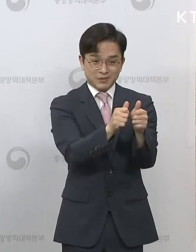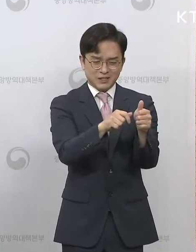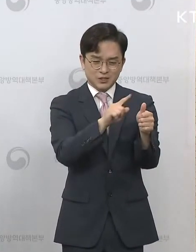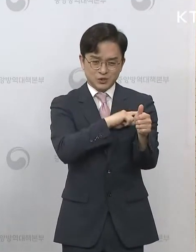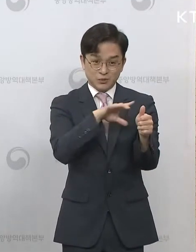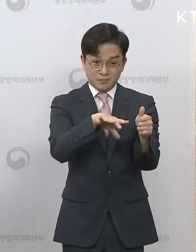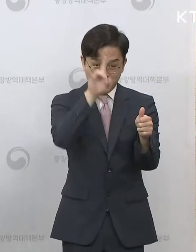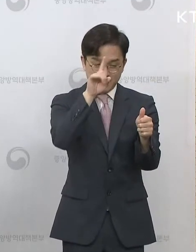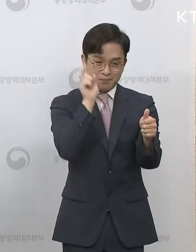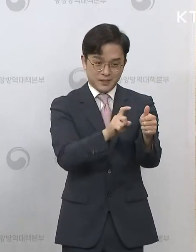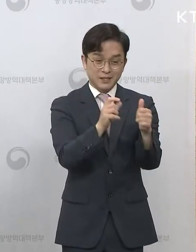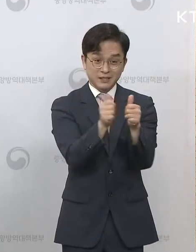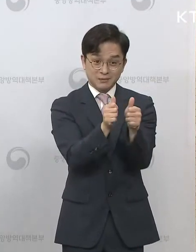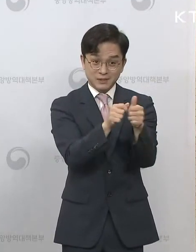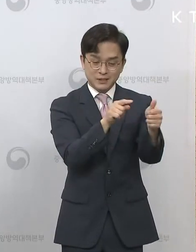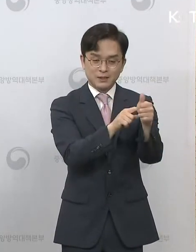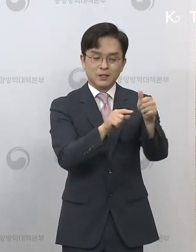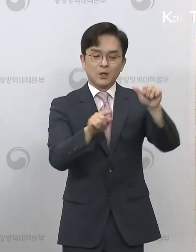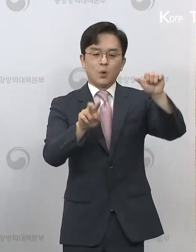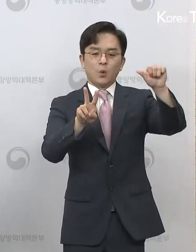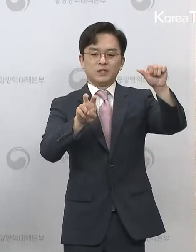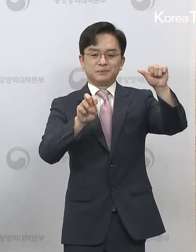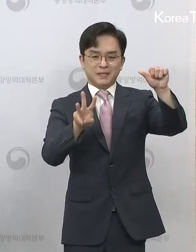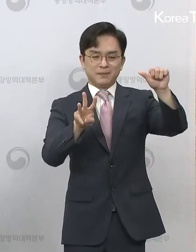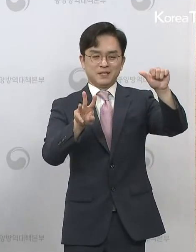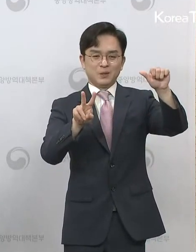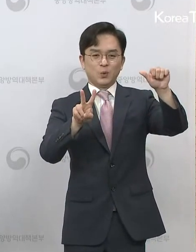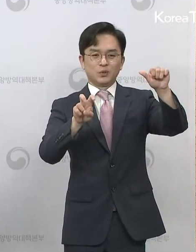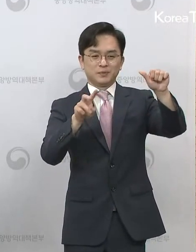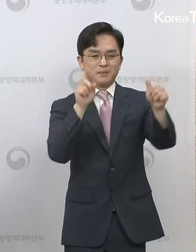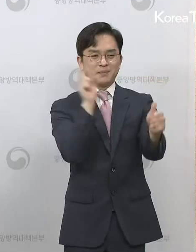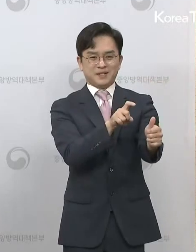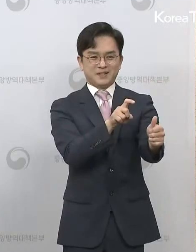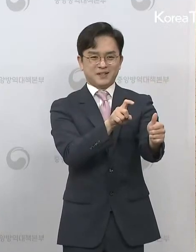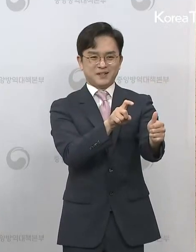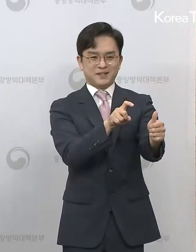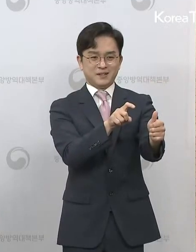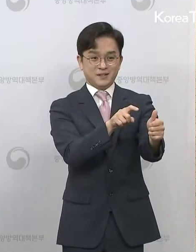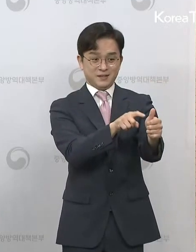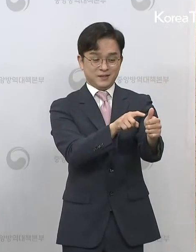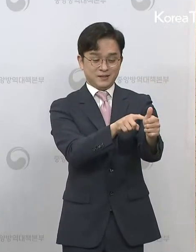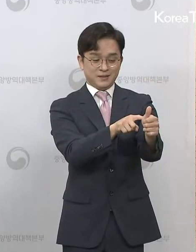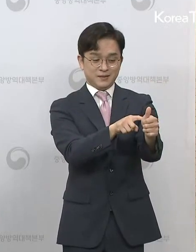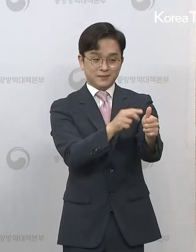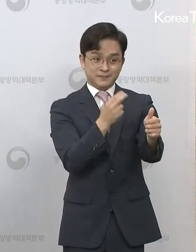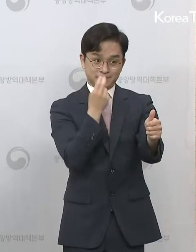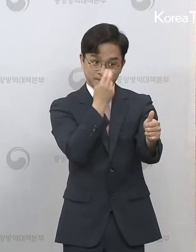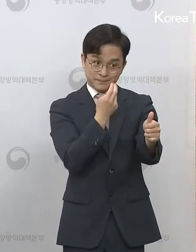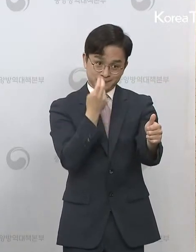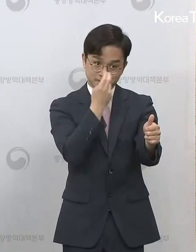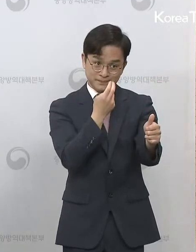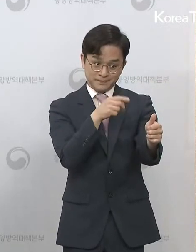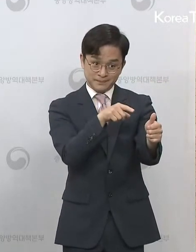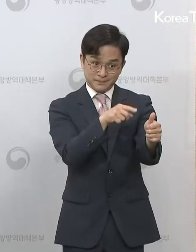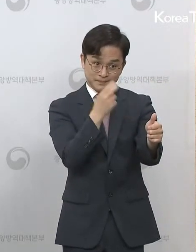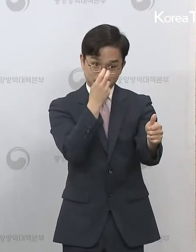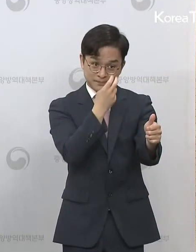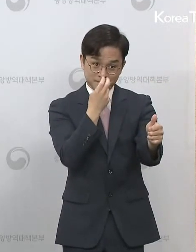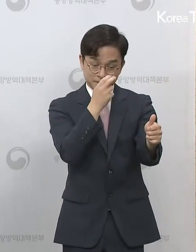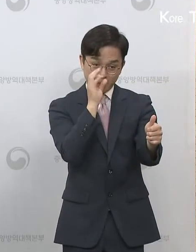환자분이신데요. 이분은 이태원 클럽하고의 연관된 돌잔치